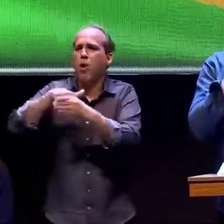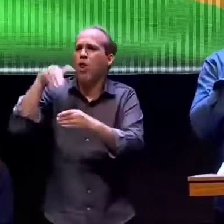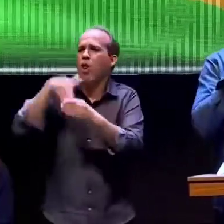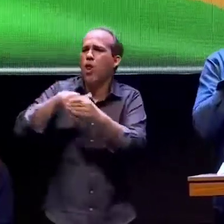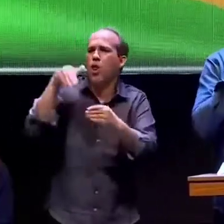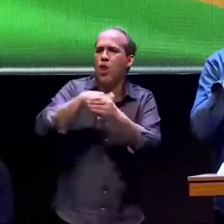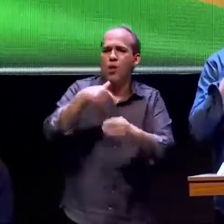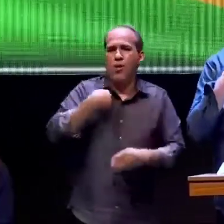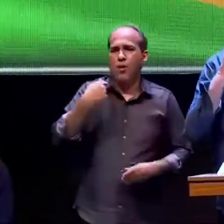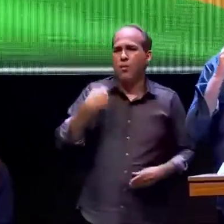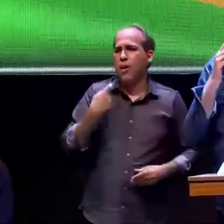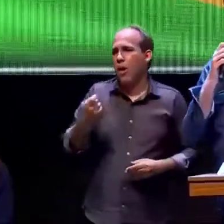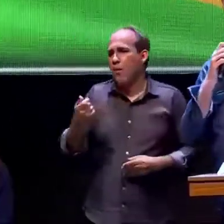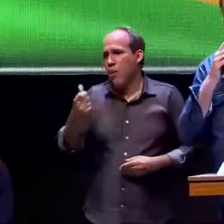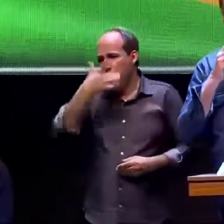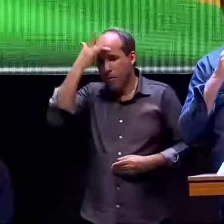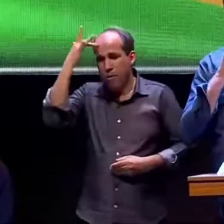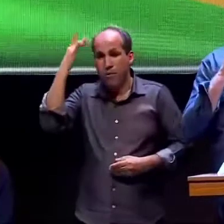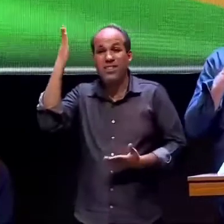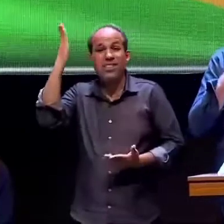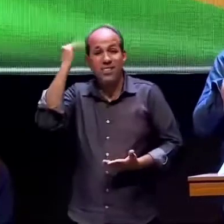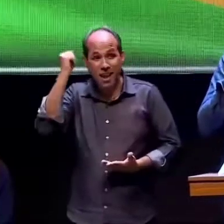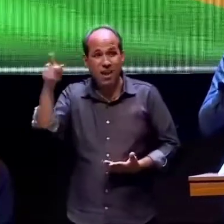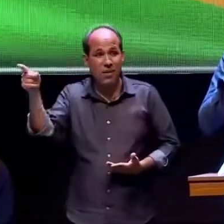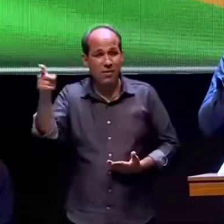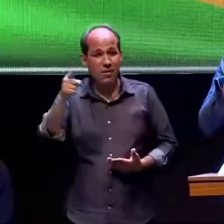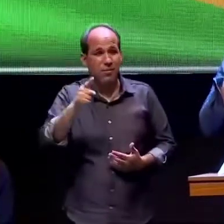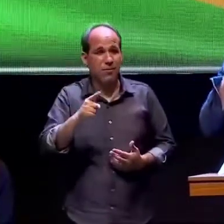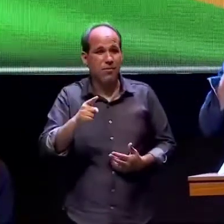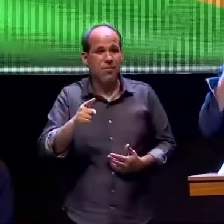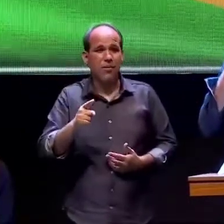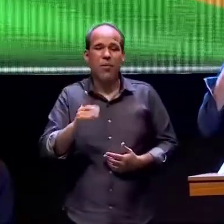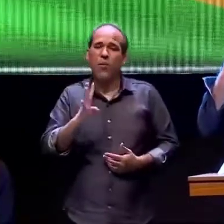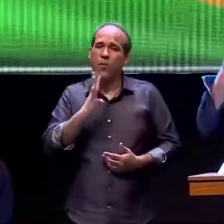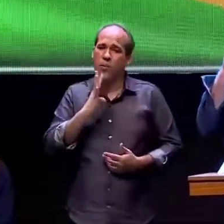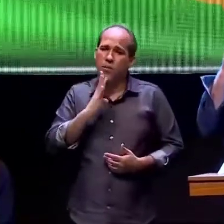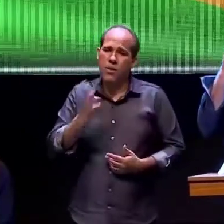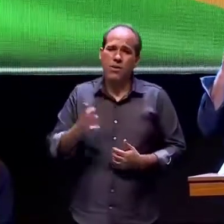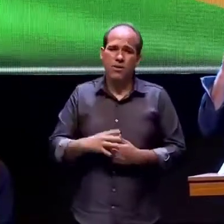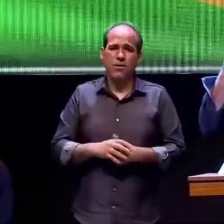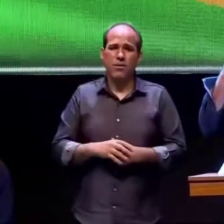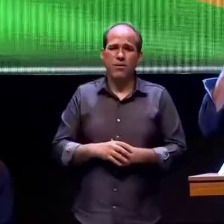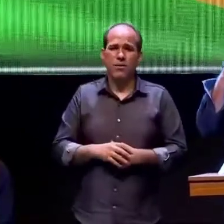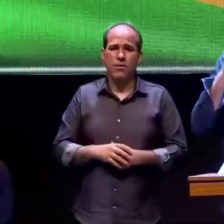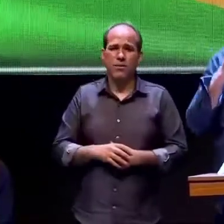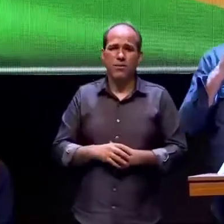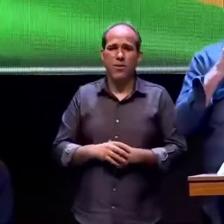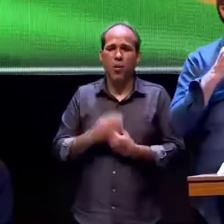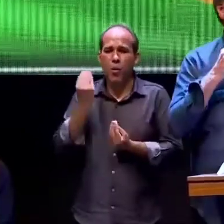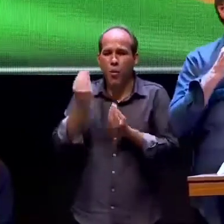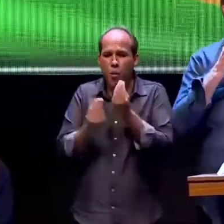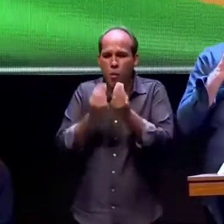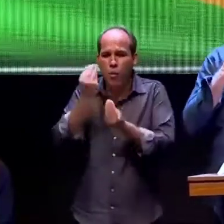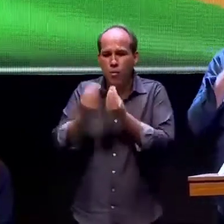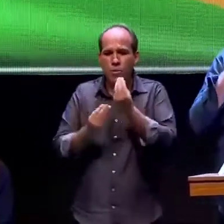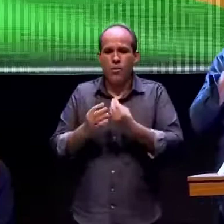e algumas poucas pessoas que entendiam de como evitar